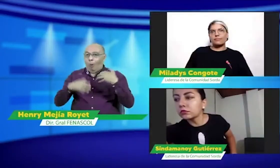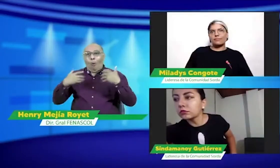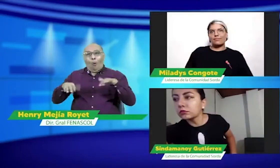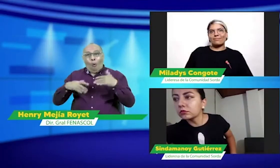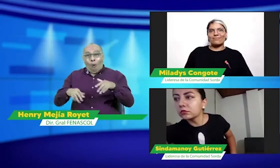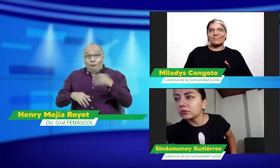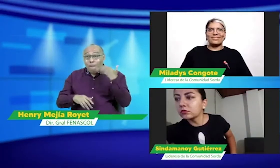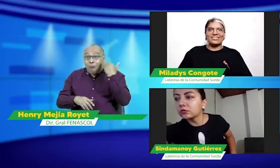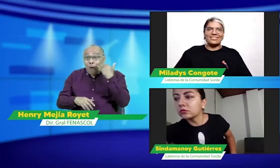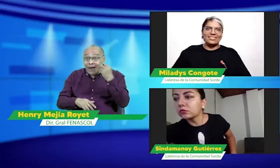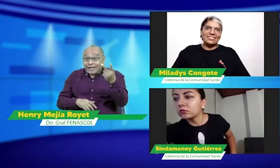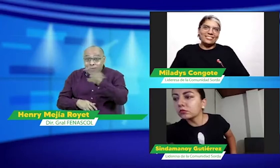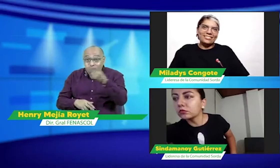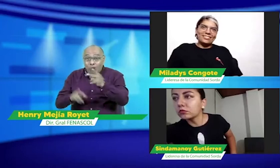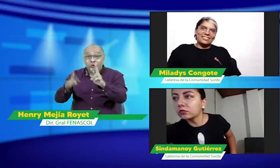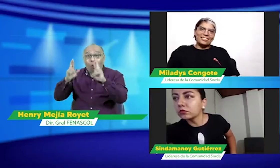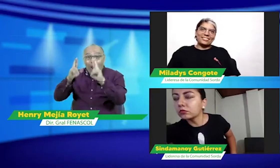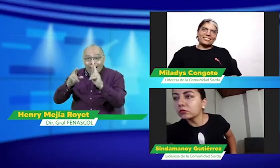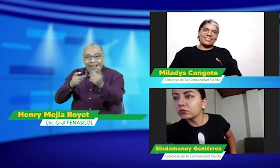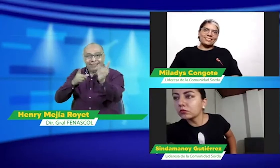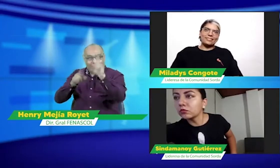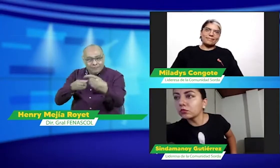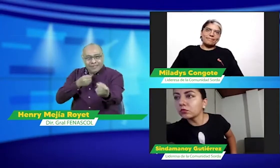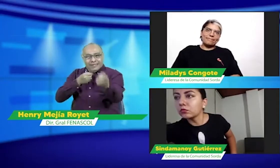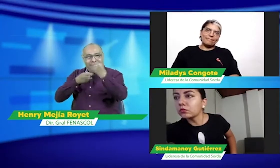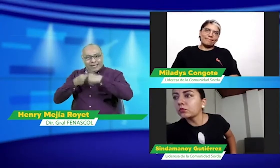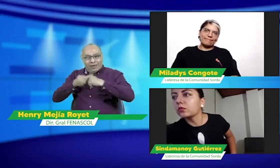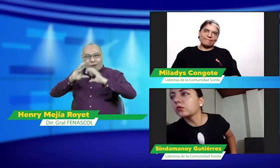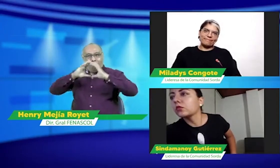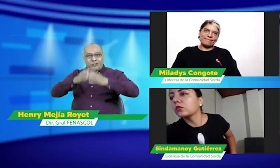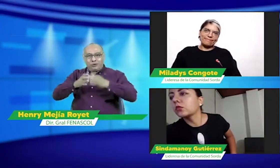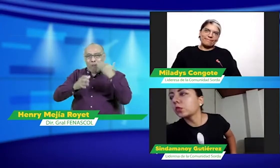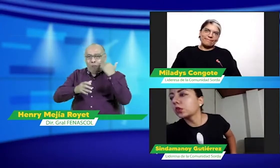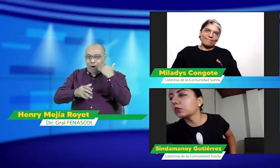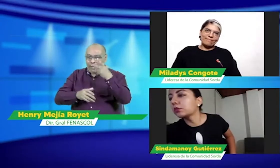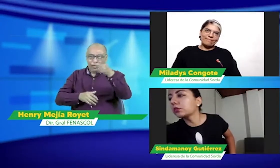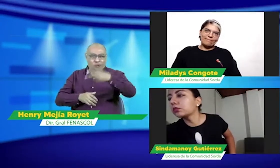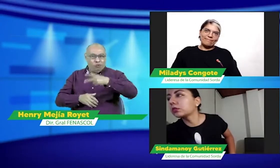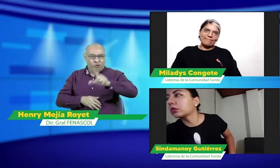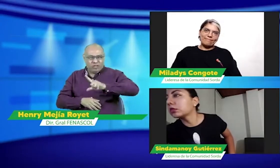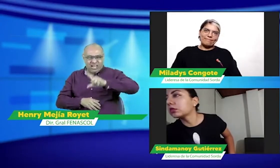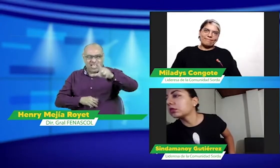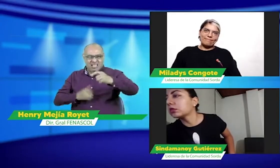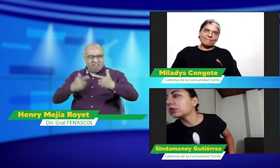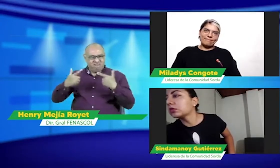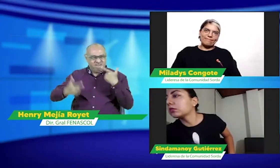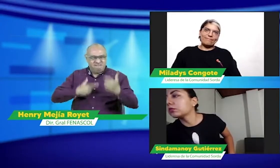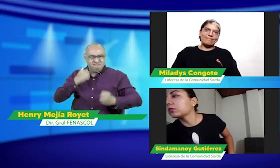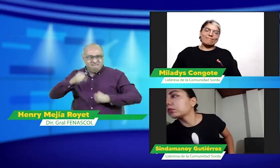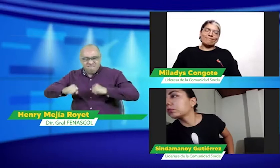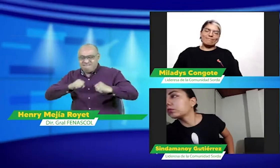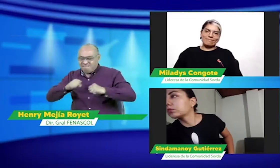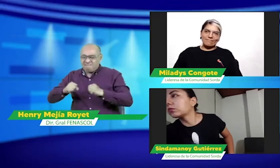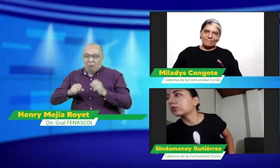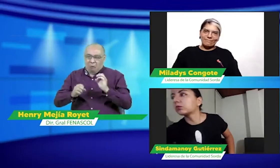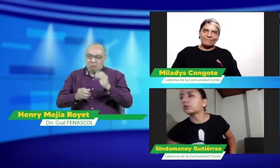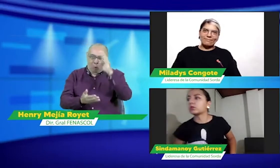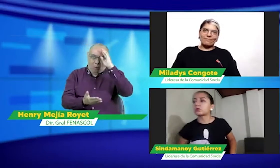obviamente dos mujeres que esperamos que puedan hacer parte de la Comisión de la Mujer y que